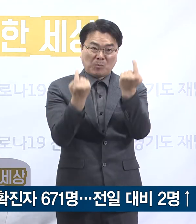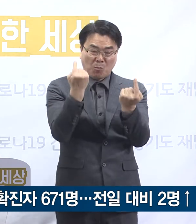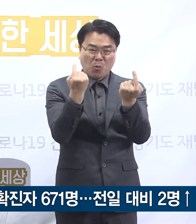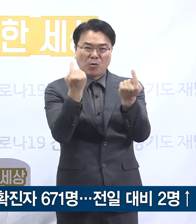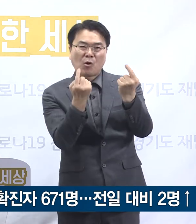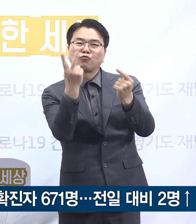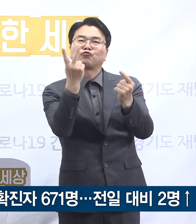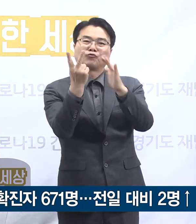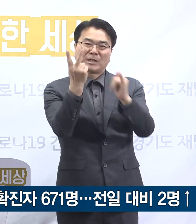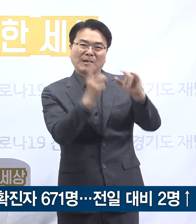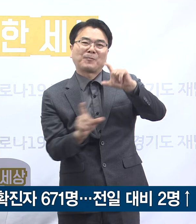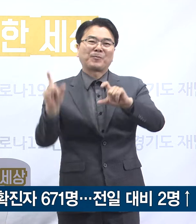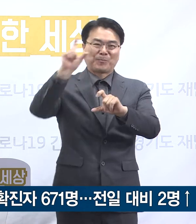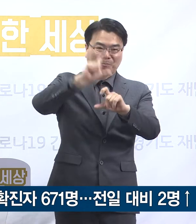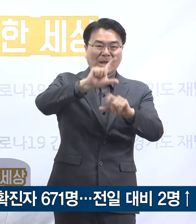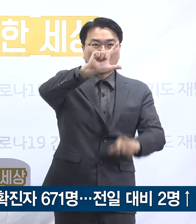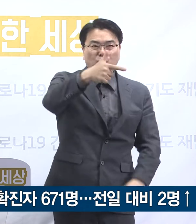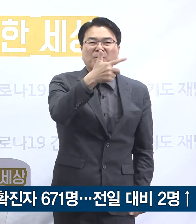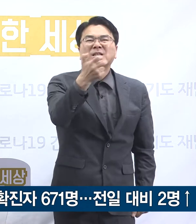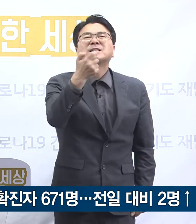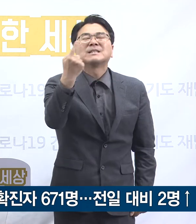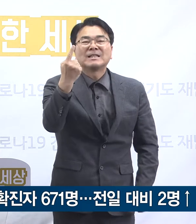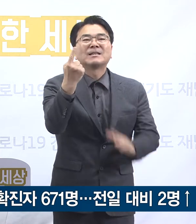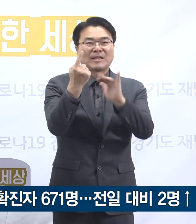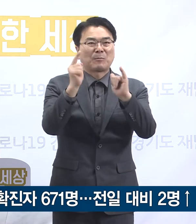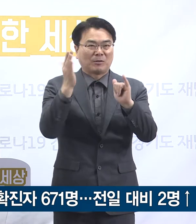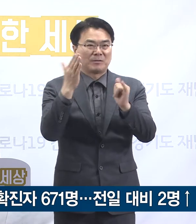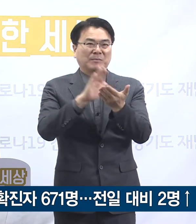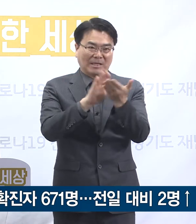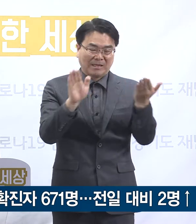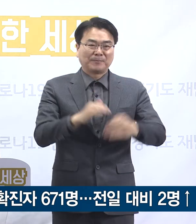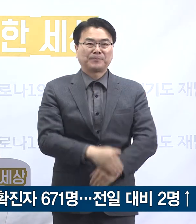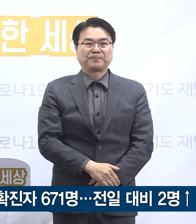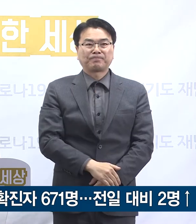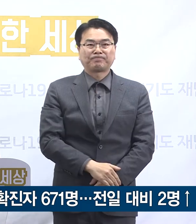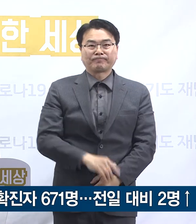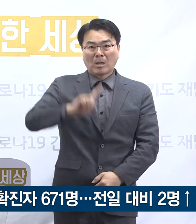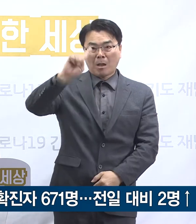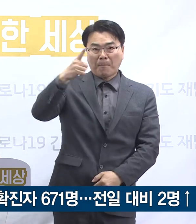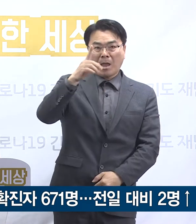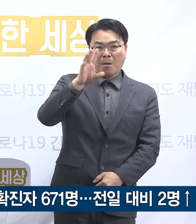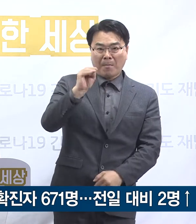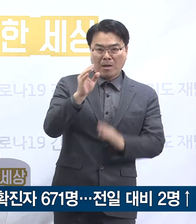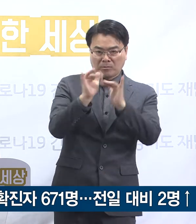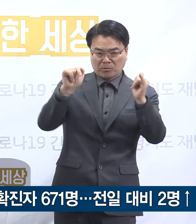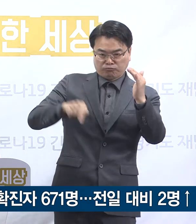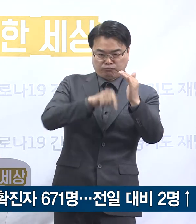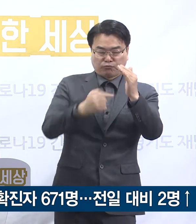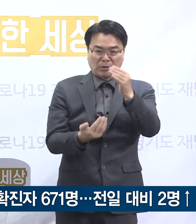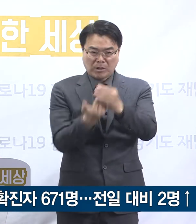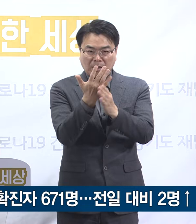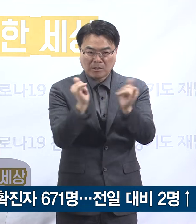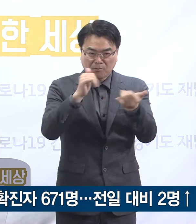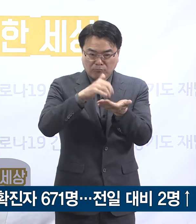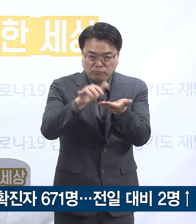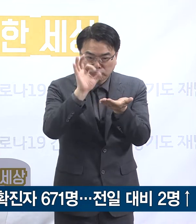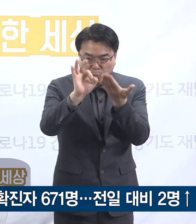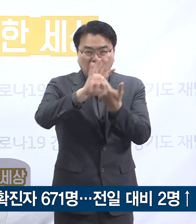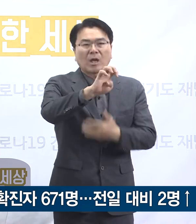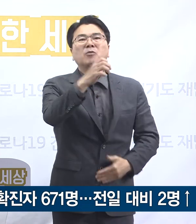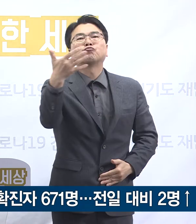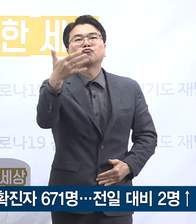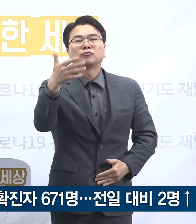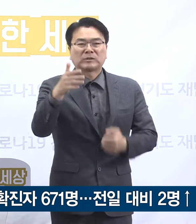대비 2명이 증가한 총 671명입니다. 인구 100만 명당 확진자 발생 수는 49명으로